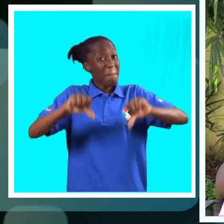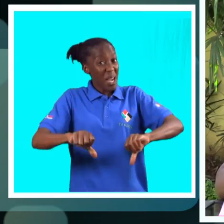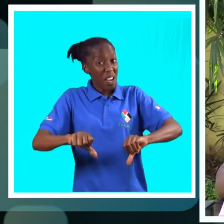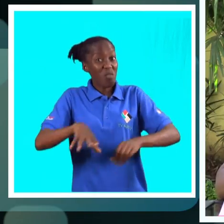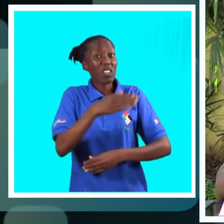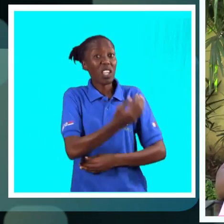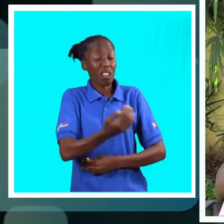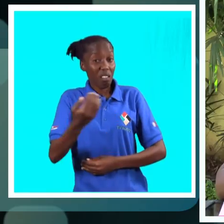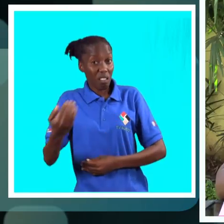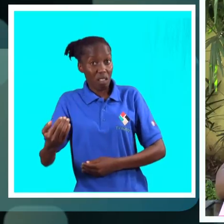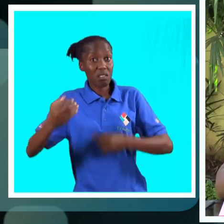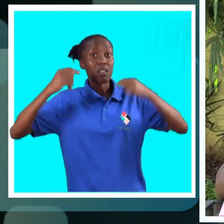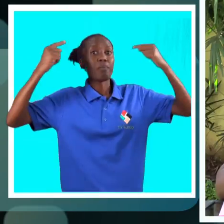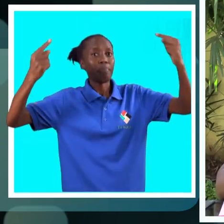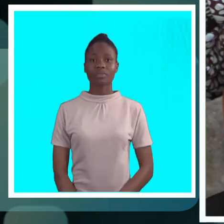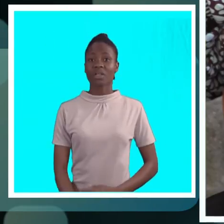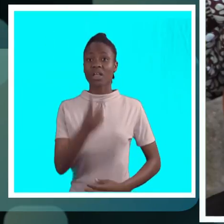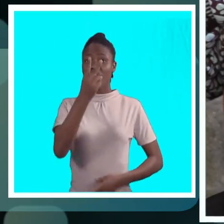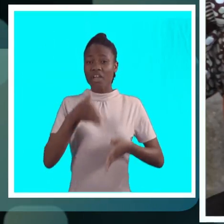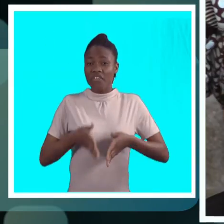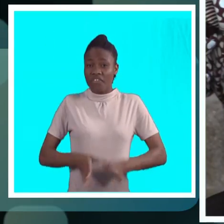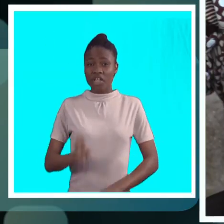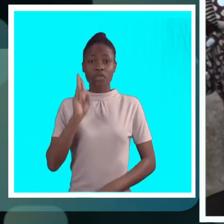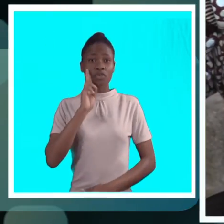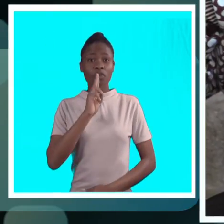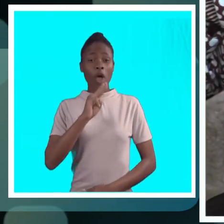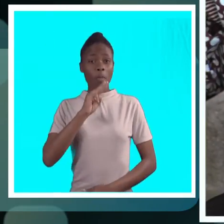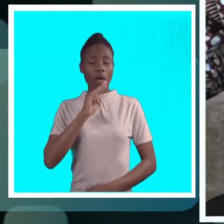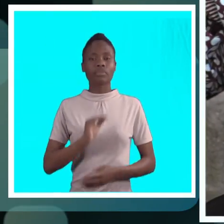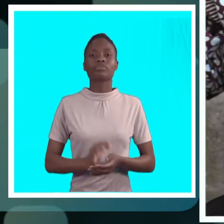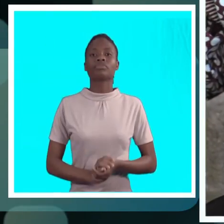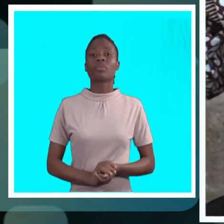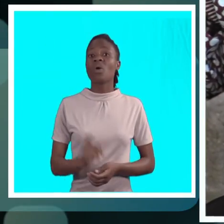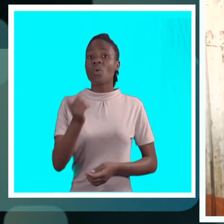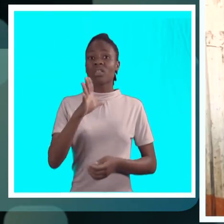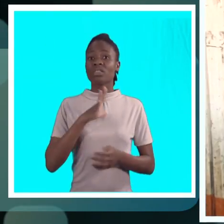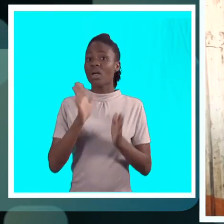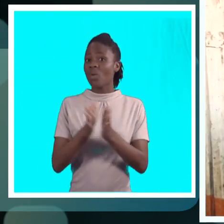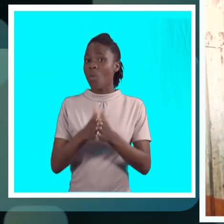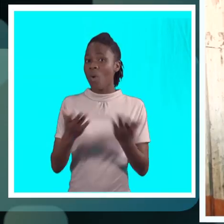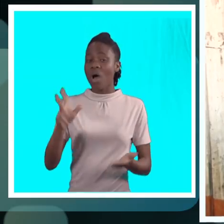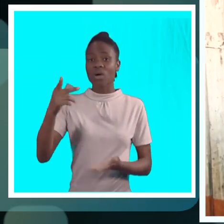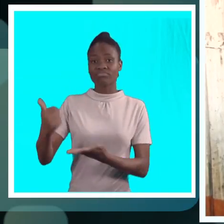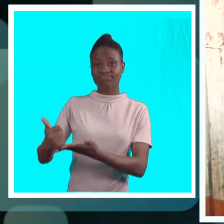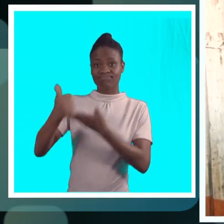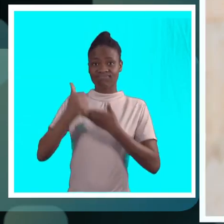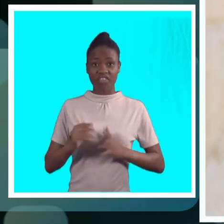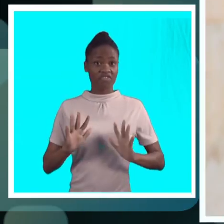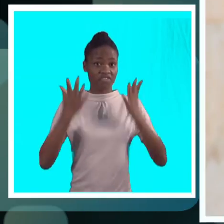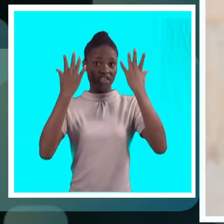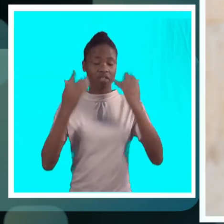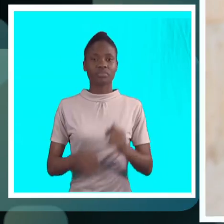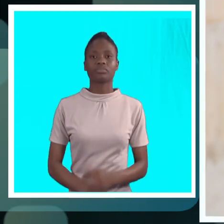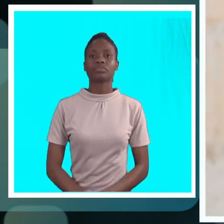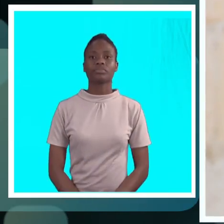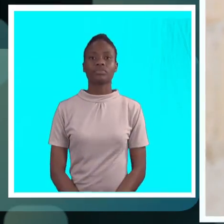a um casamento prematuro. Mãe de dois filhos, surda e desempregada, Carla recebe ajuda de terceiros